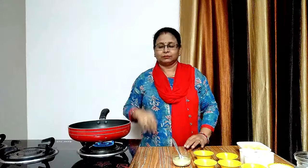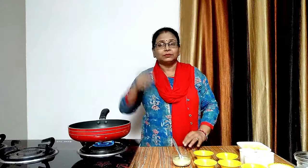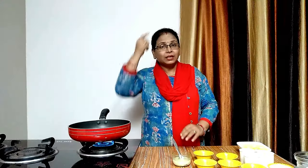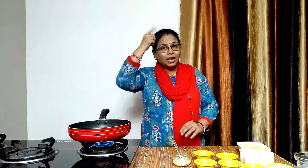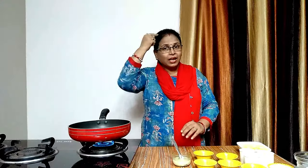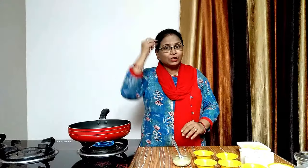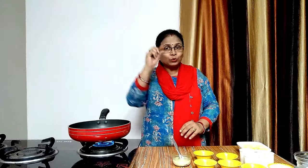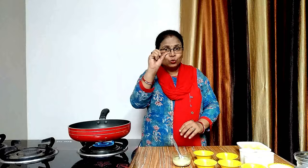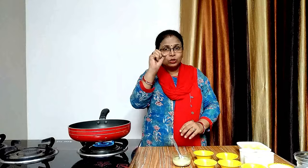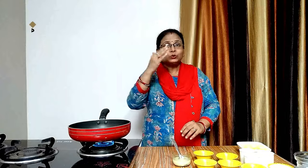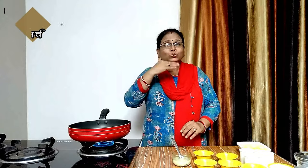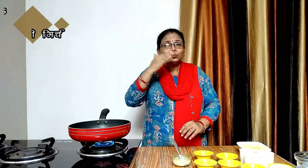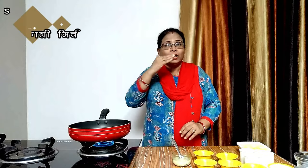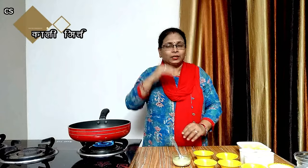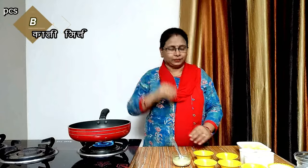पान से छे साबूत काली मिर्च